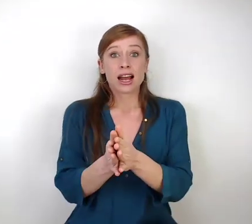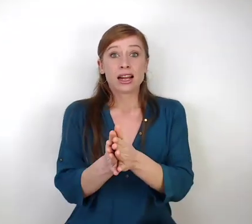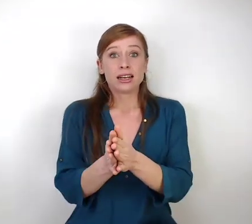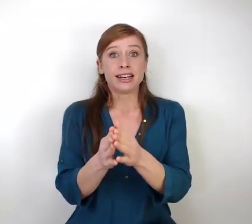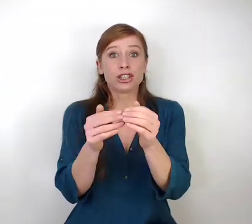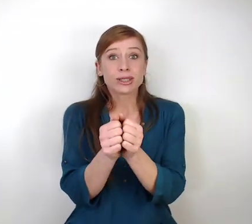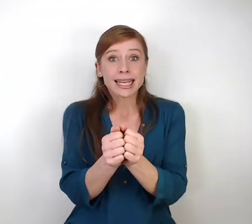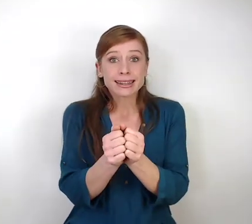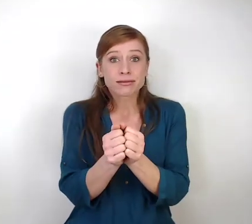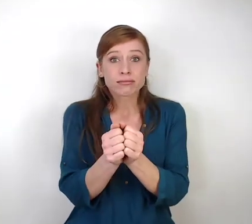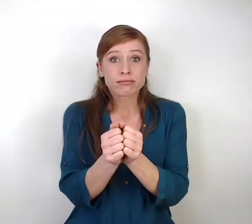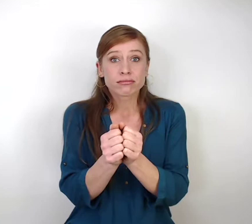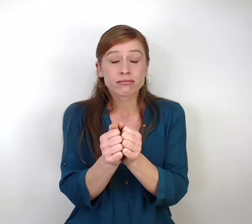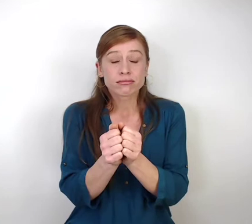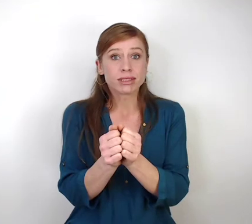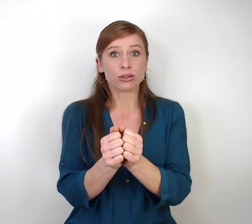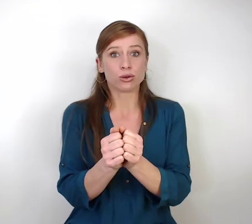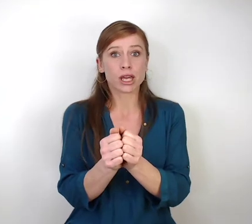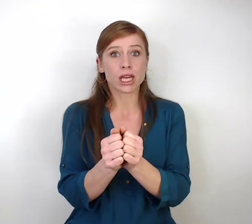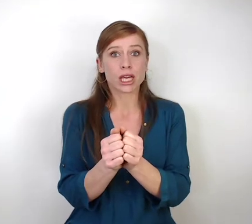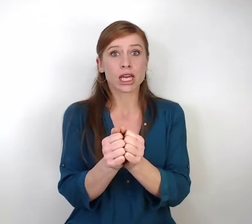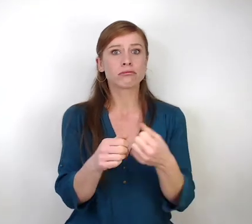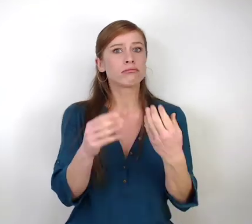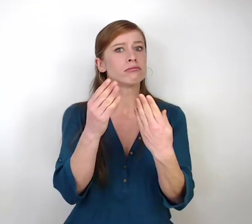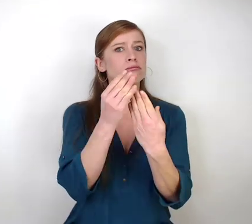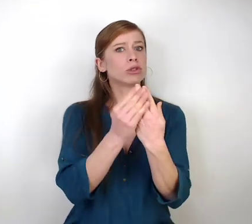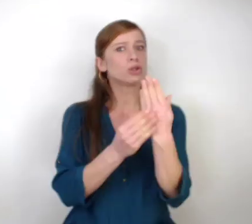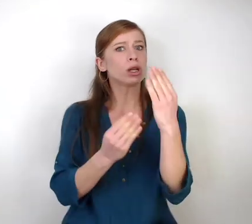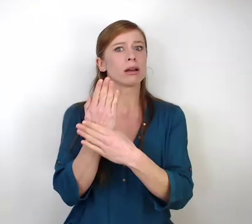Les chaussettes, ça se met sur les mains.